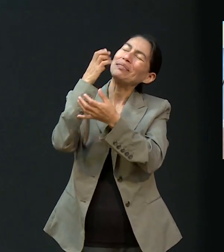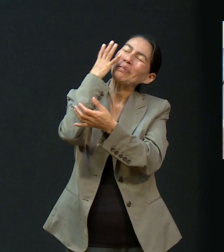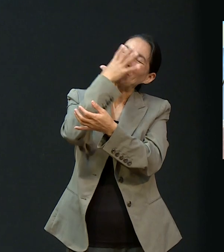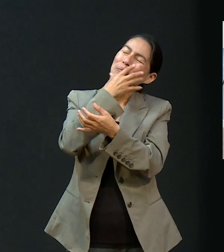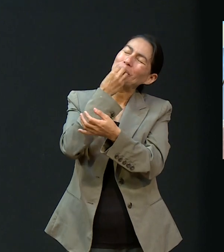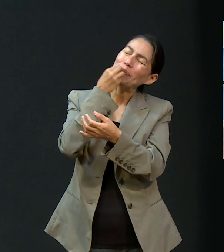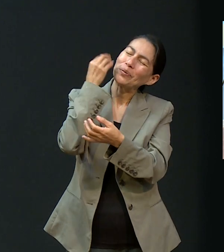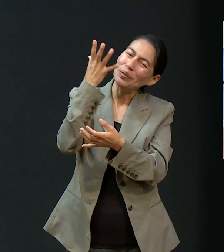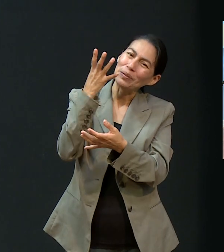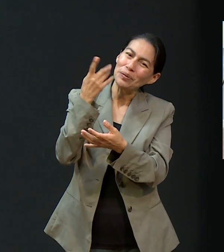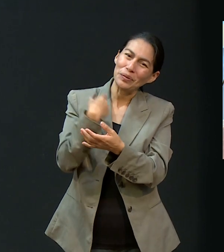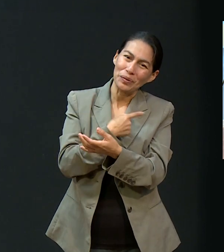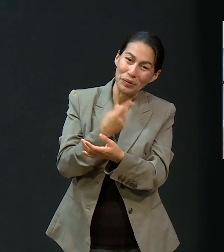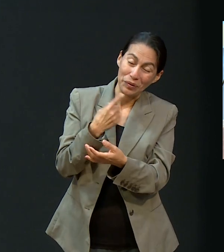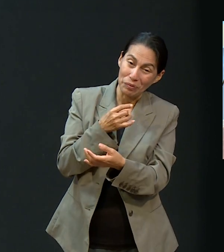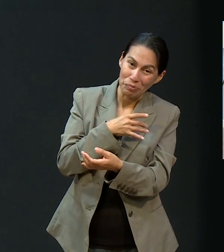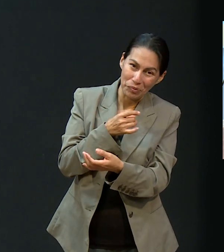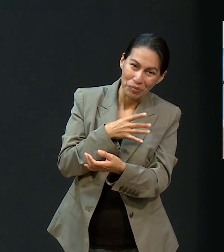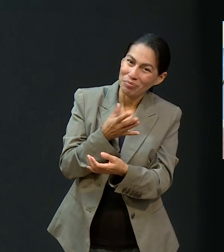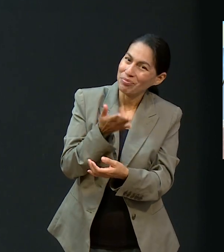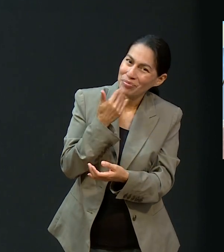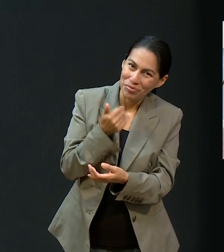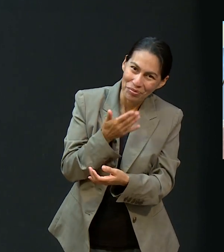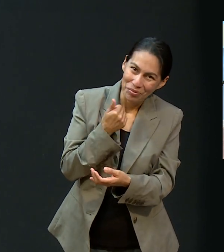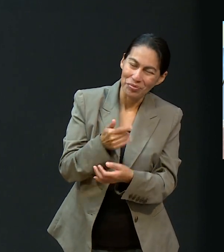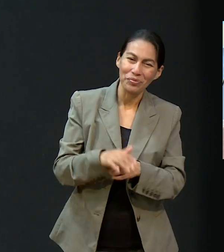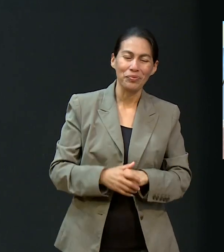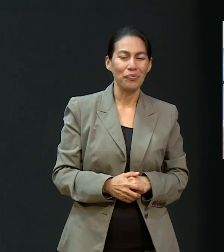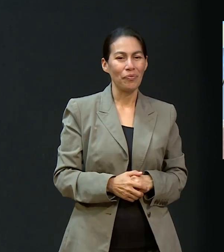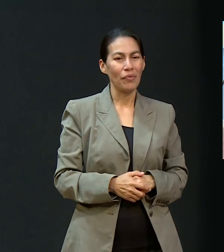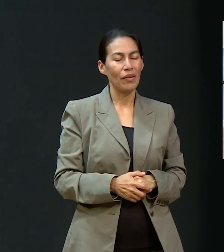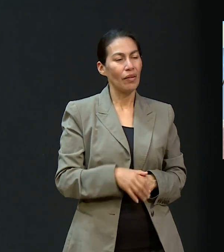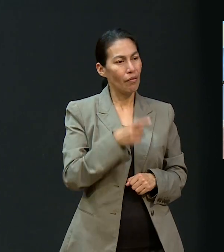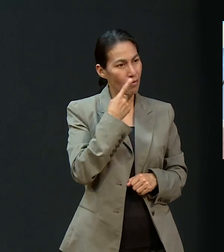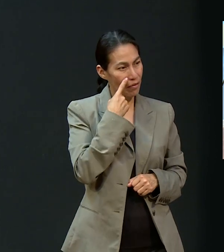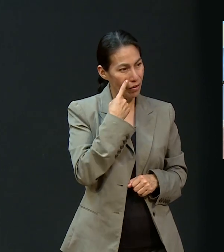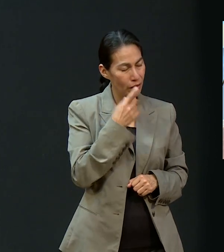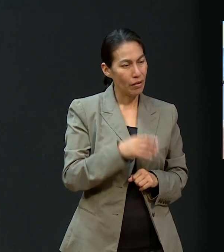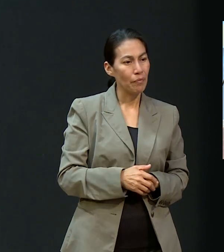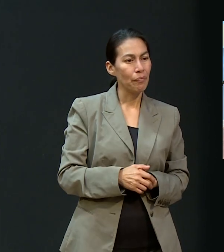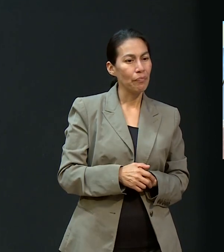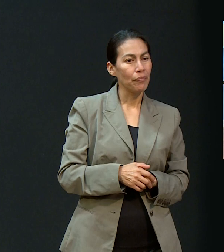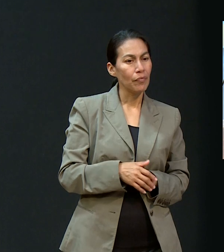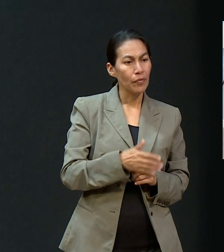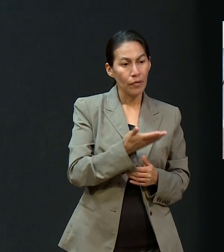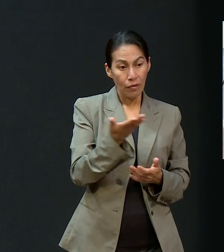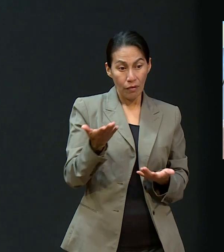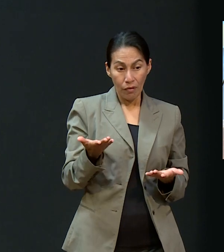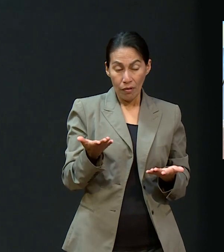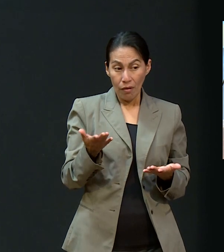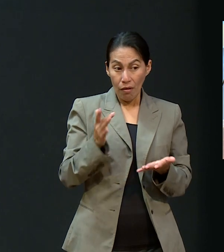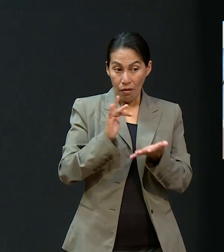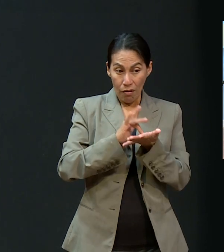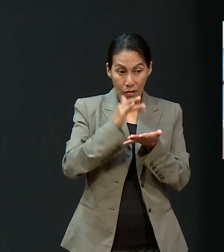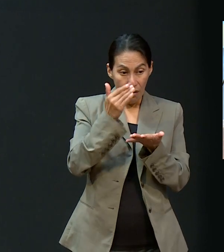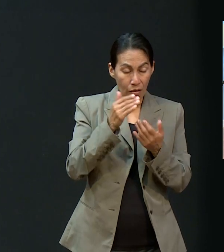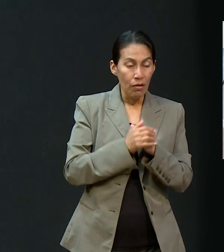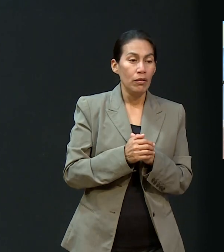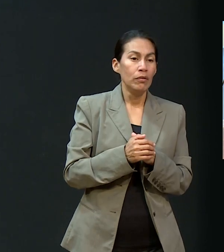tenemos nada que temer. Fíjate que mientras tú hablabas, la actitud de agradecimiento es muy importante, porque